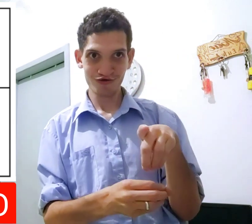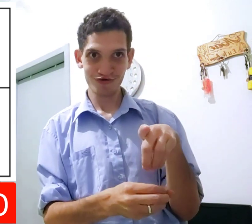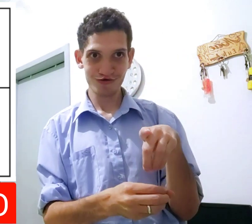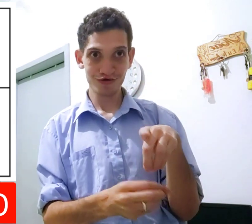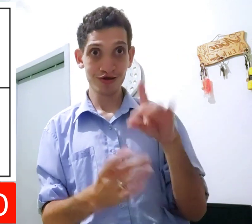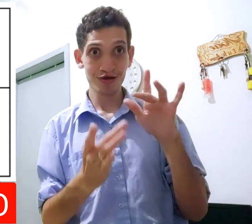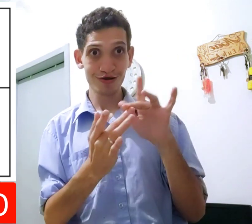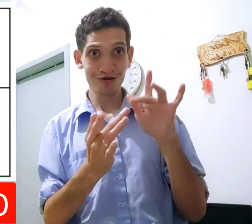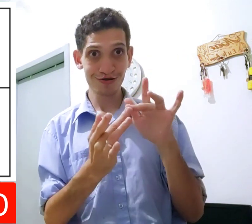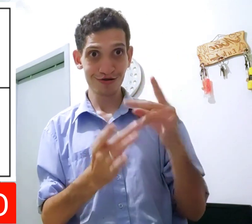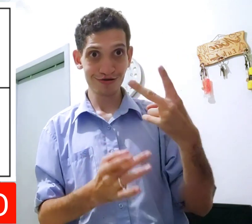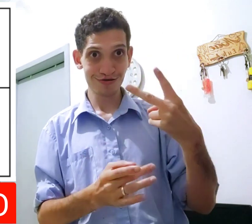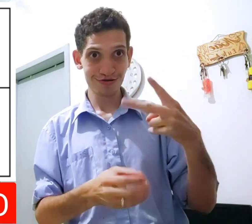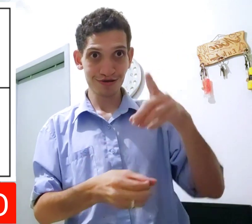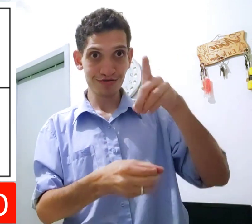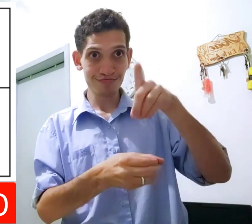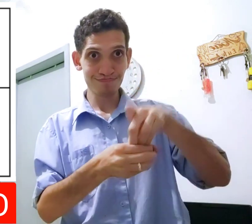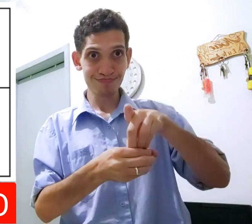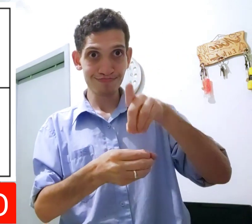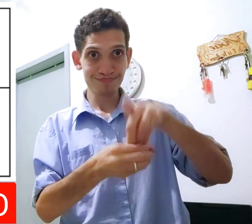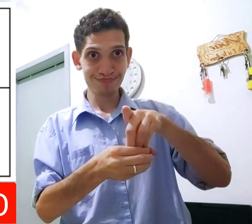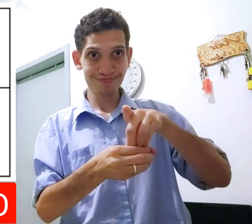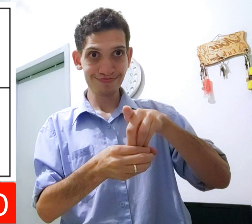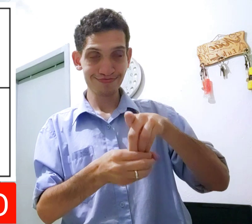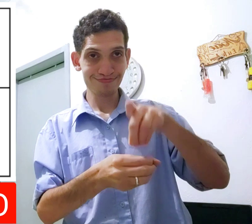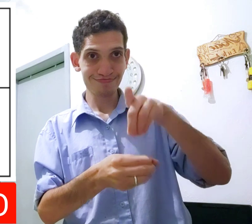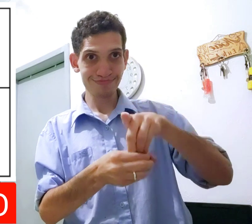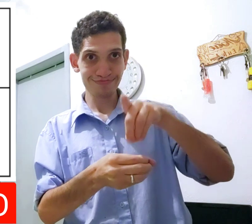Assim. Eu contato duas vezes aqui.